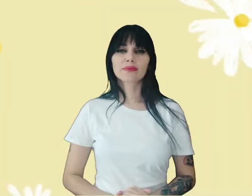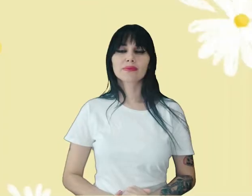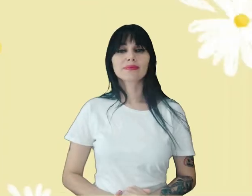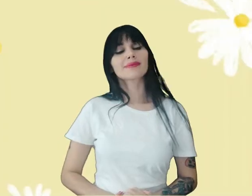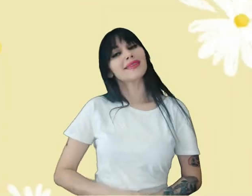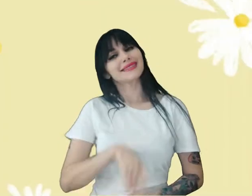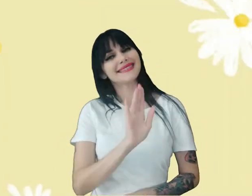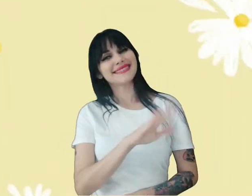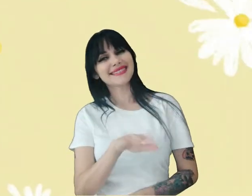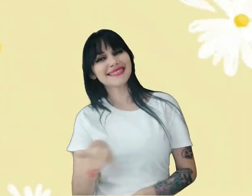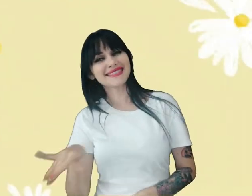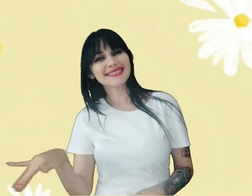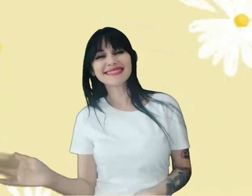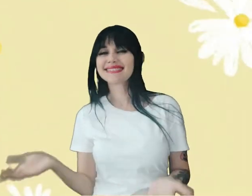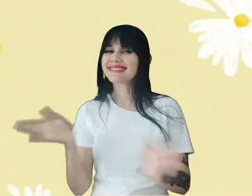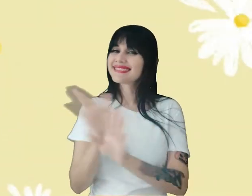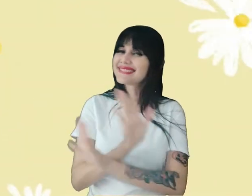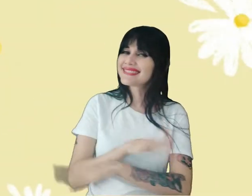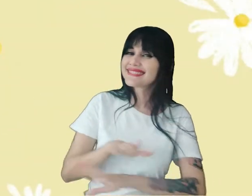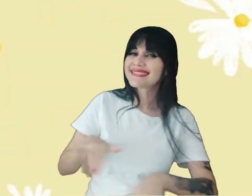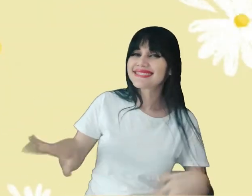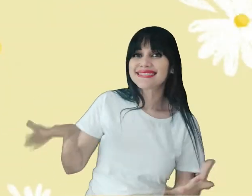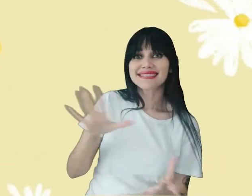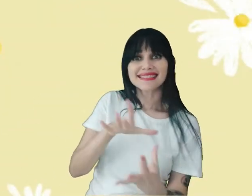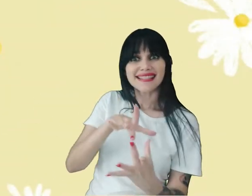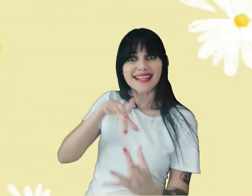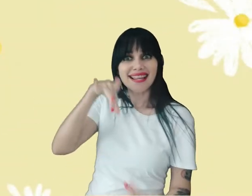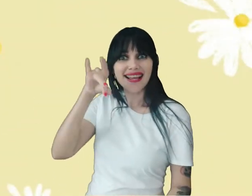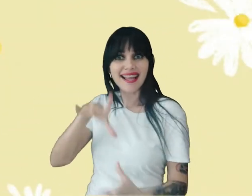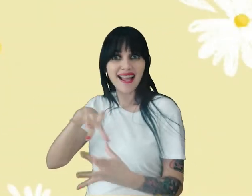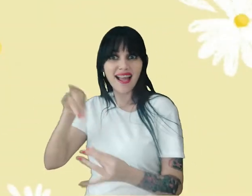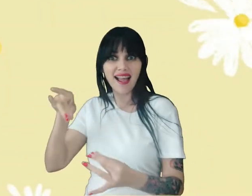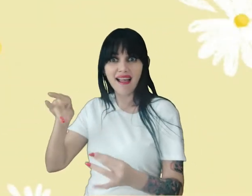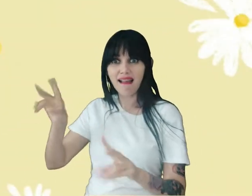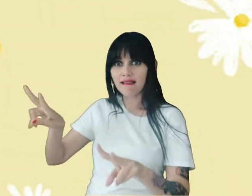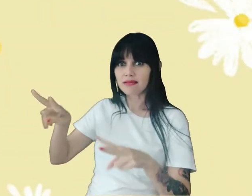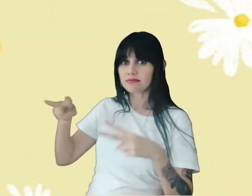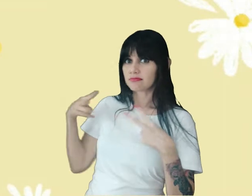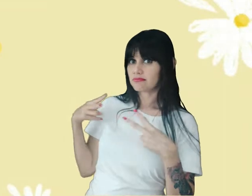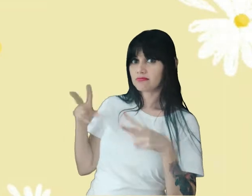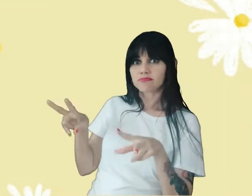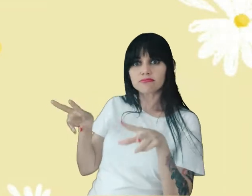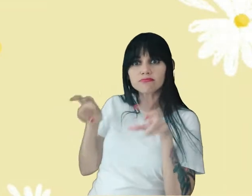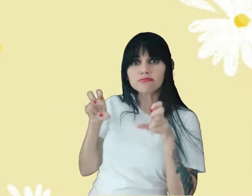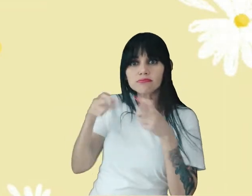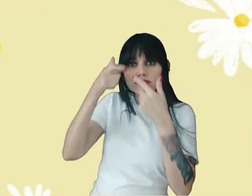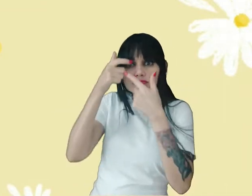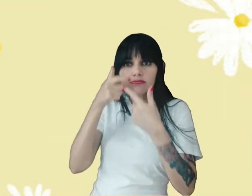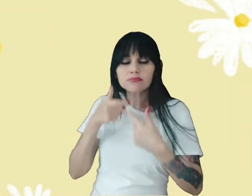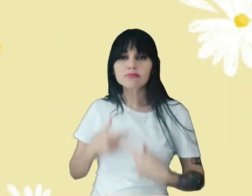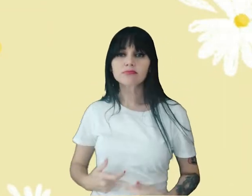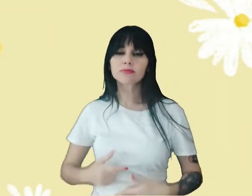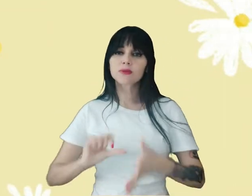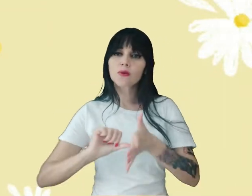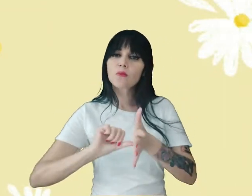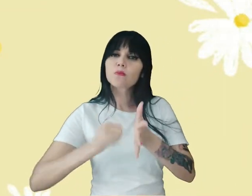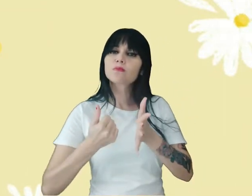Crianças Os espíritos nos alertam Que corpo é o primeiro